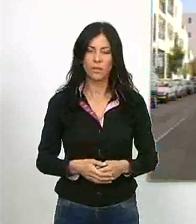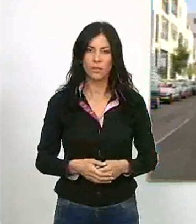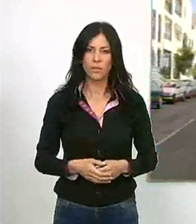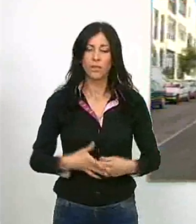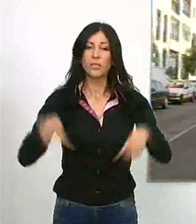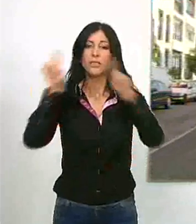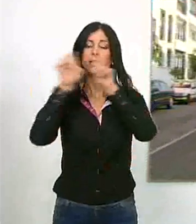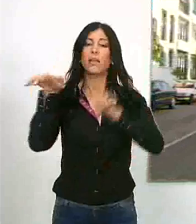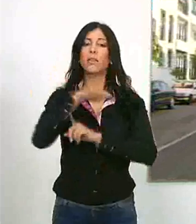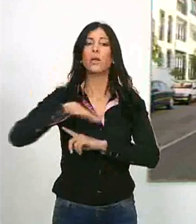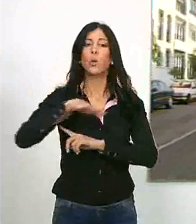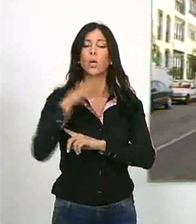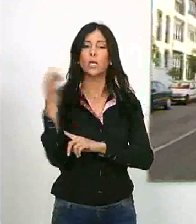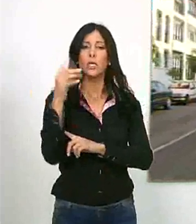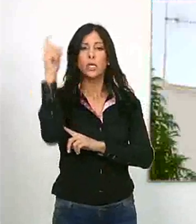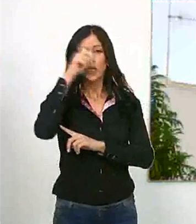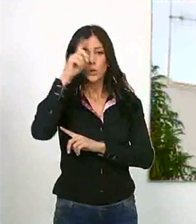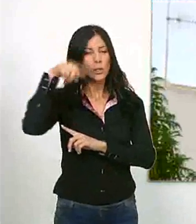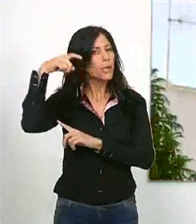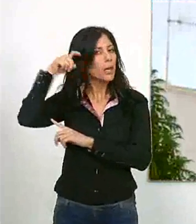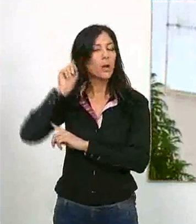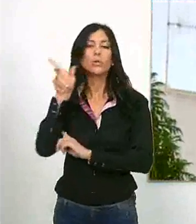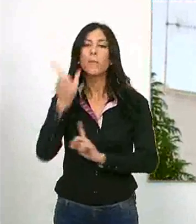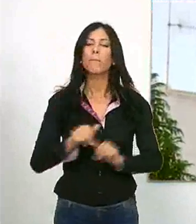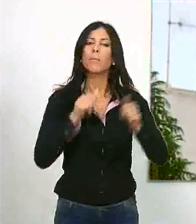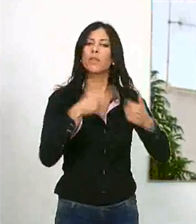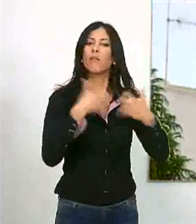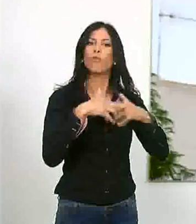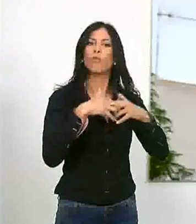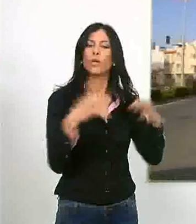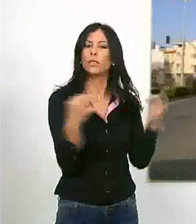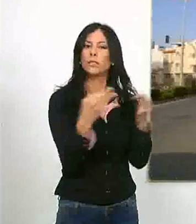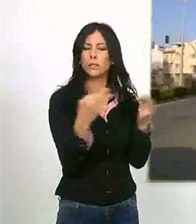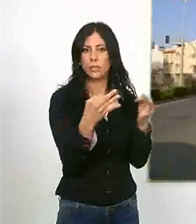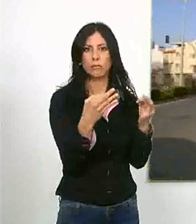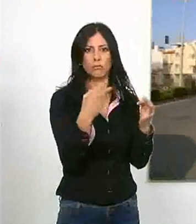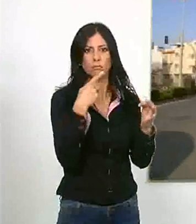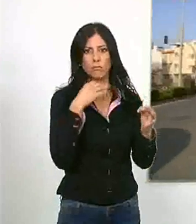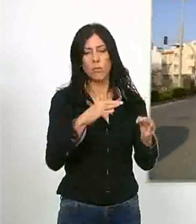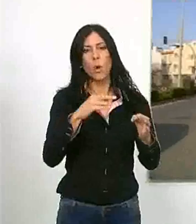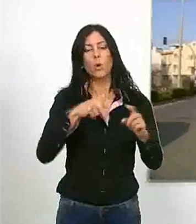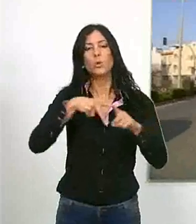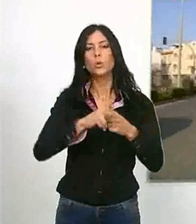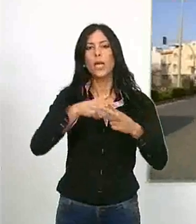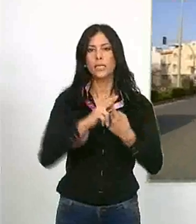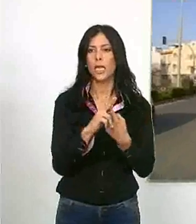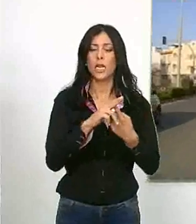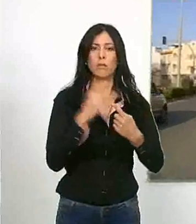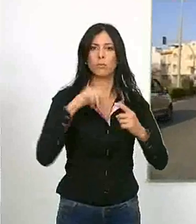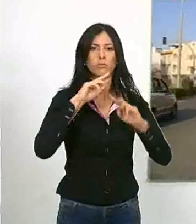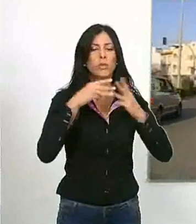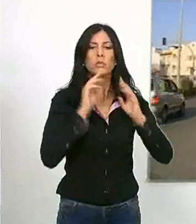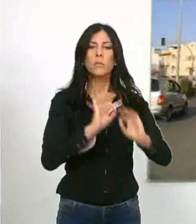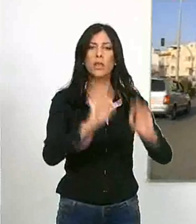La entidad local de Carchuna Calaonda ha anunciado la puesta en marcha de un taller de Passwork que se impartirá los